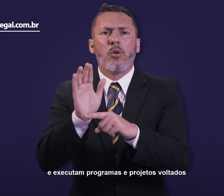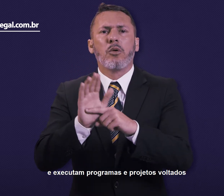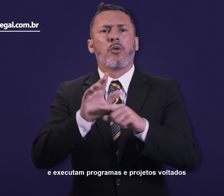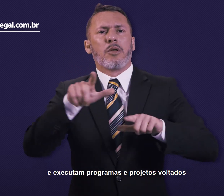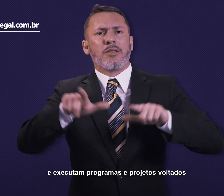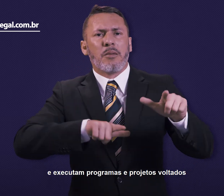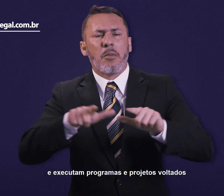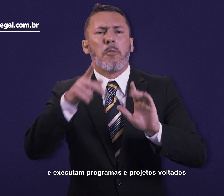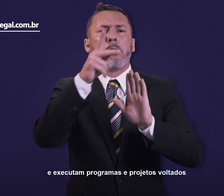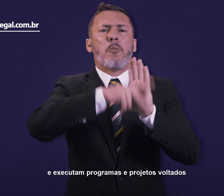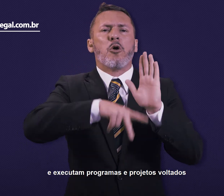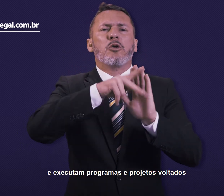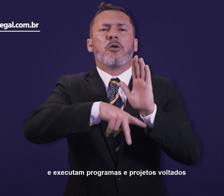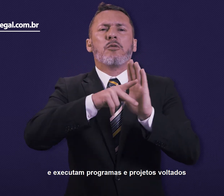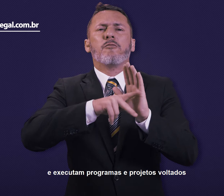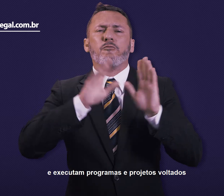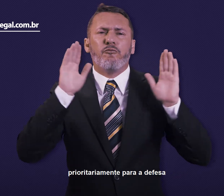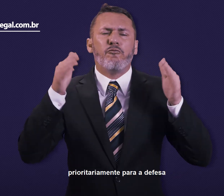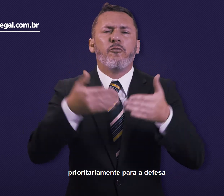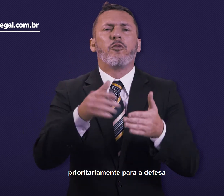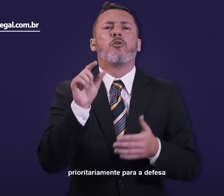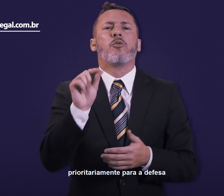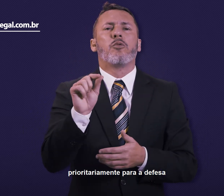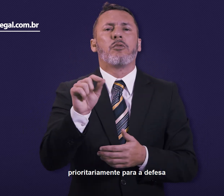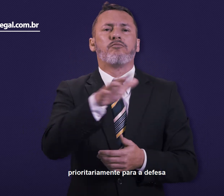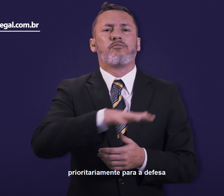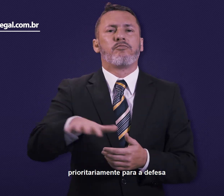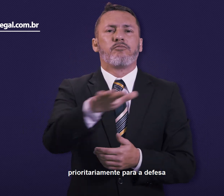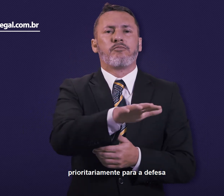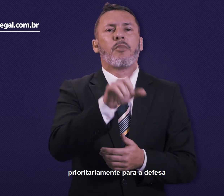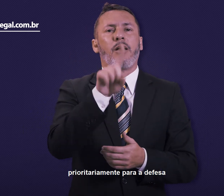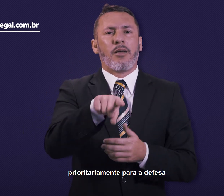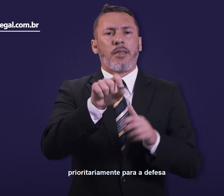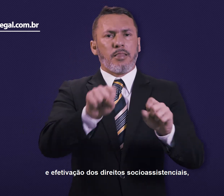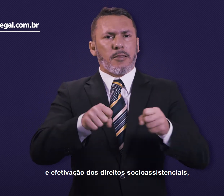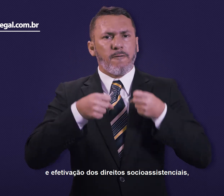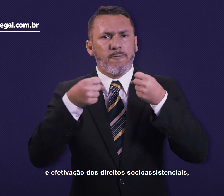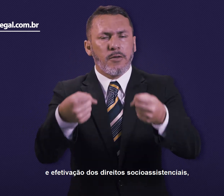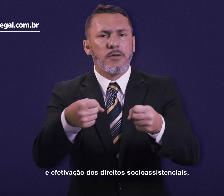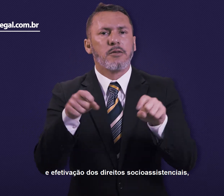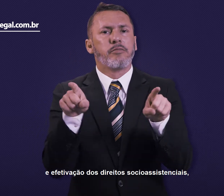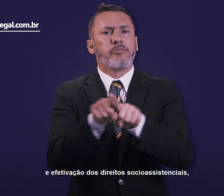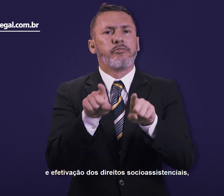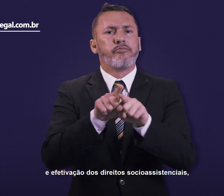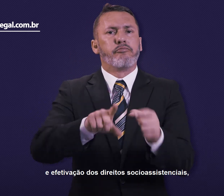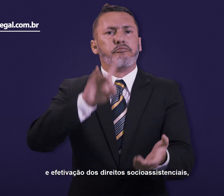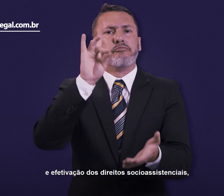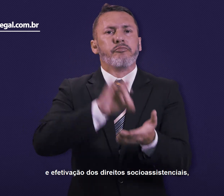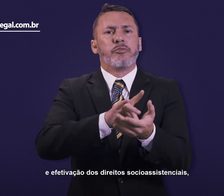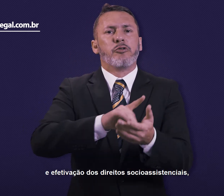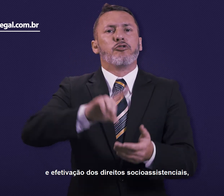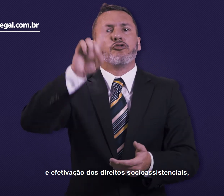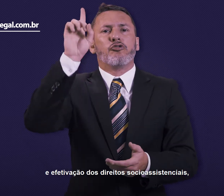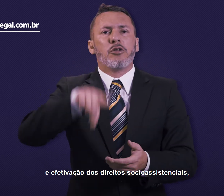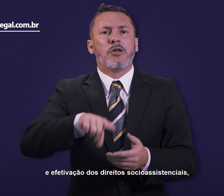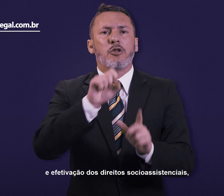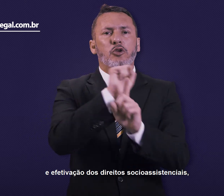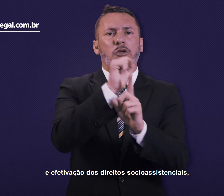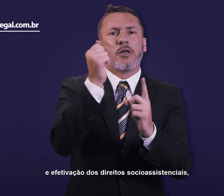executam programas e projetos voltados prioritariamente para a defesa e efetivação dos direitos